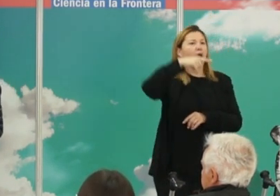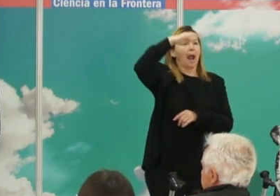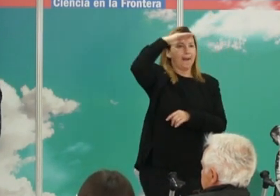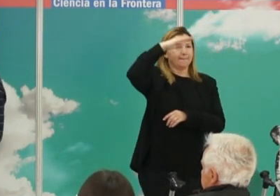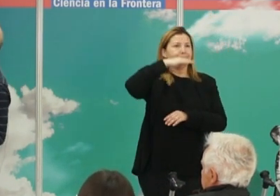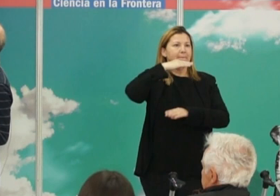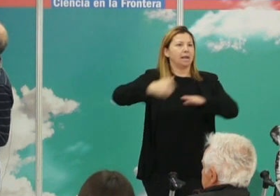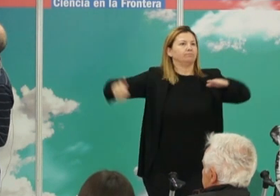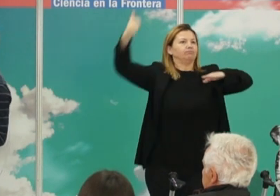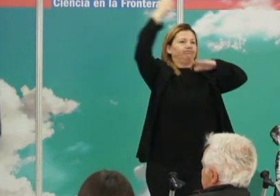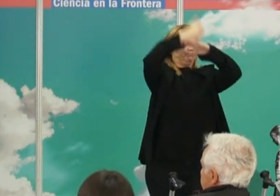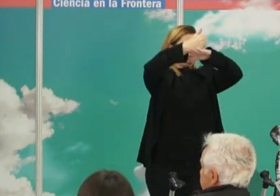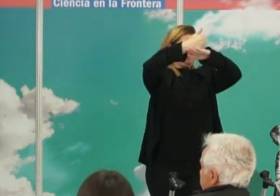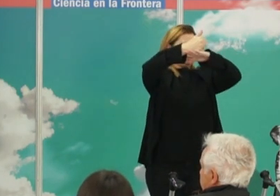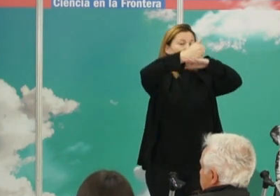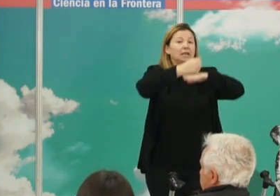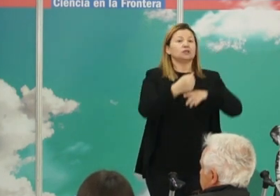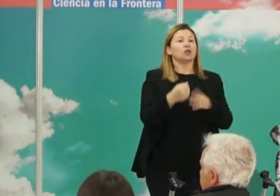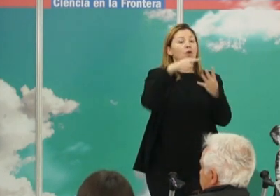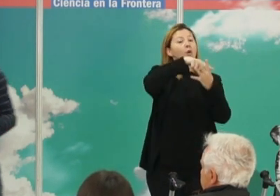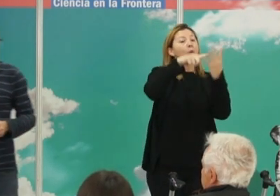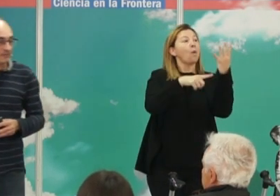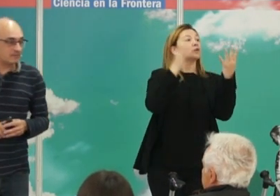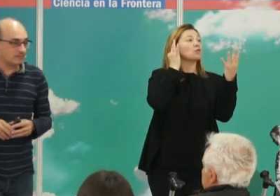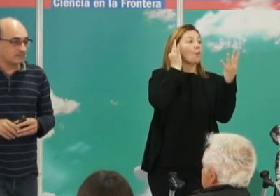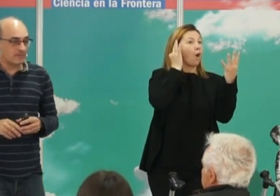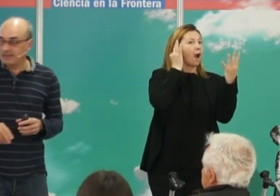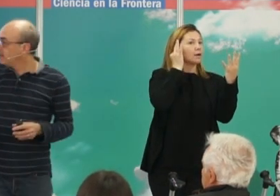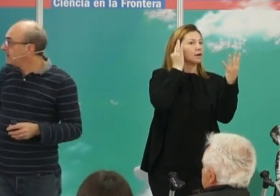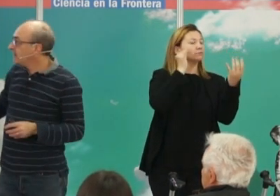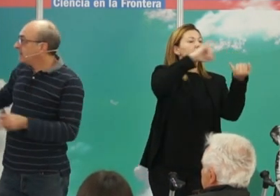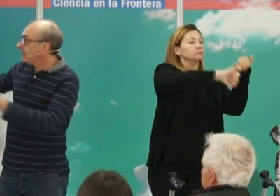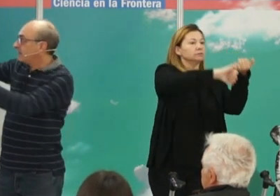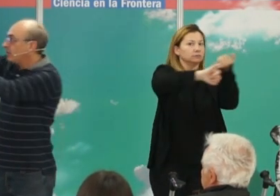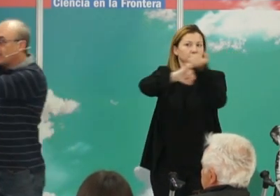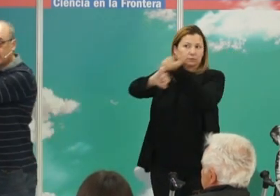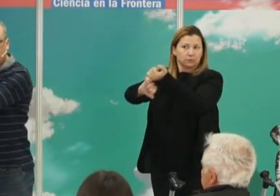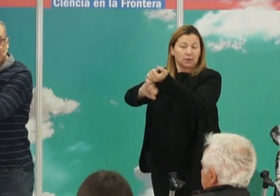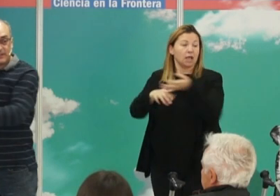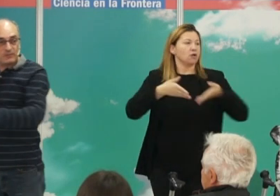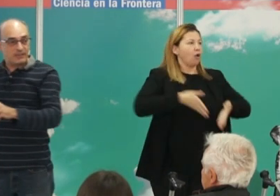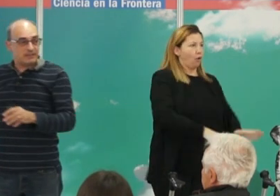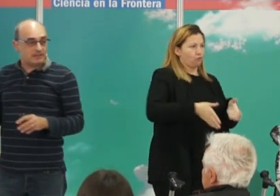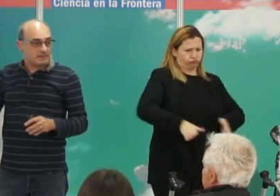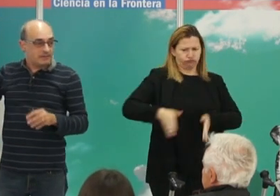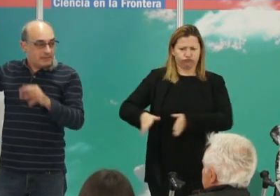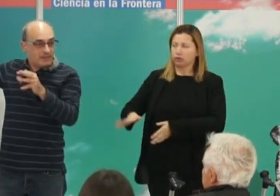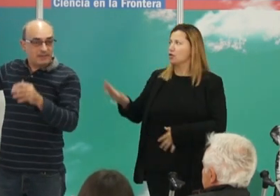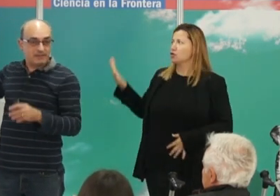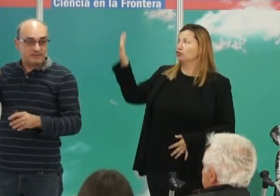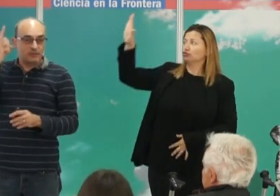que tuvo hijos con cuatro mujeres distintas. Entonces, toda esta comunidad